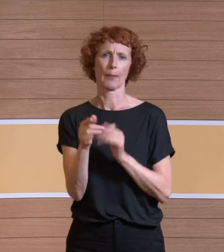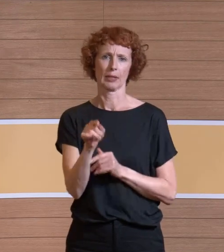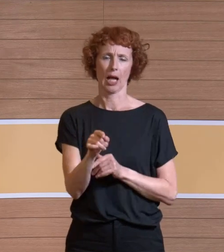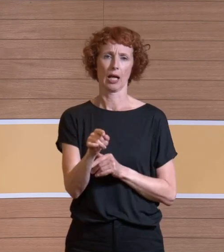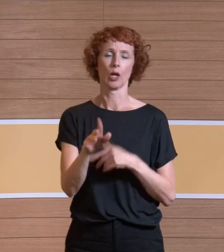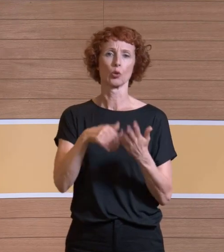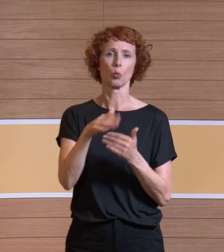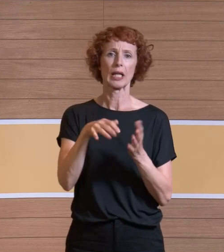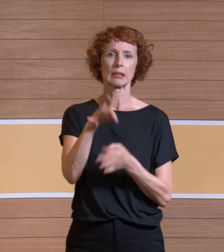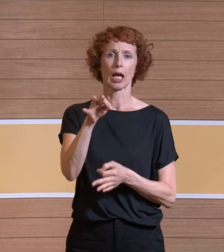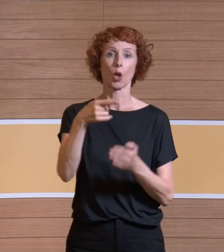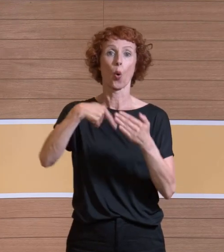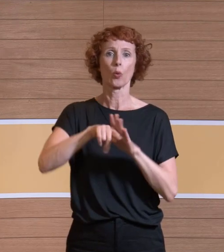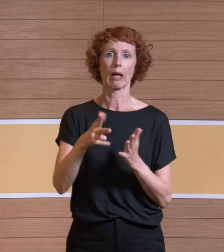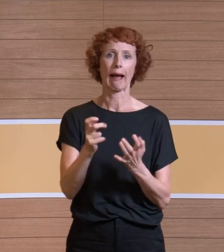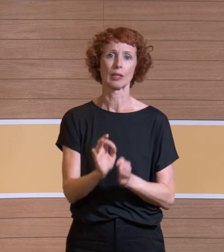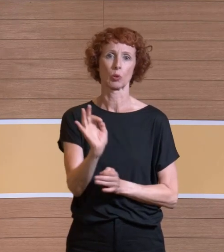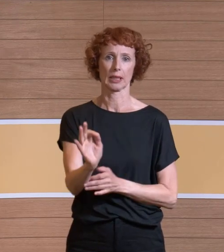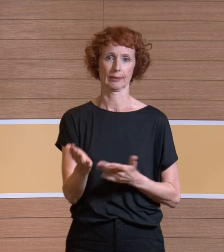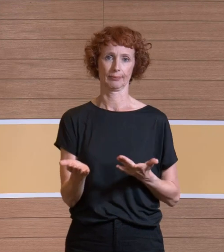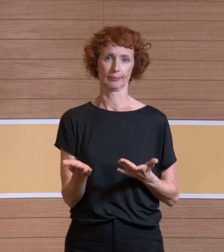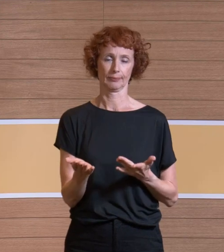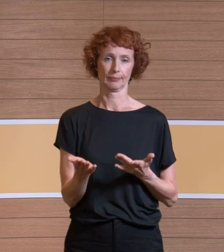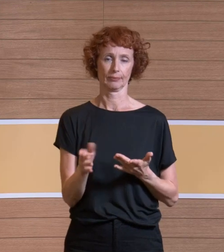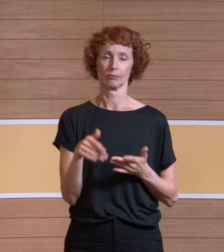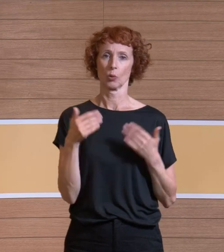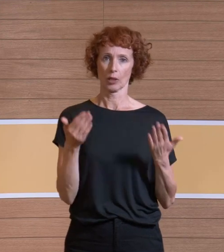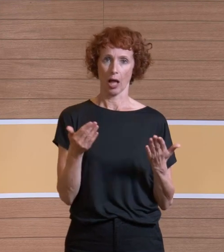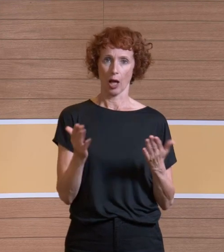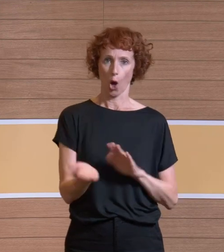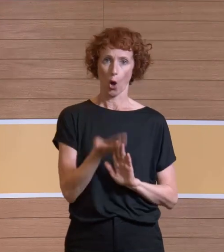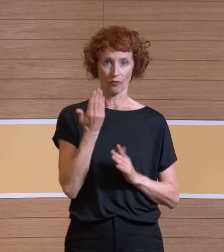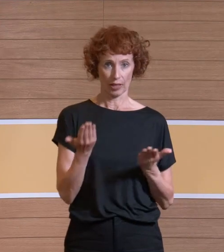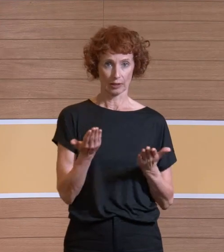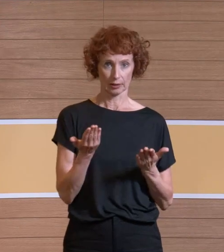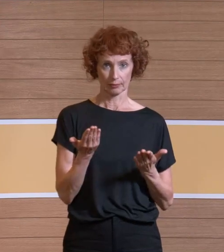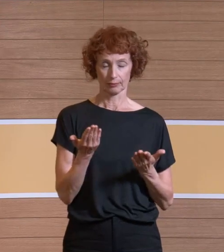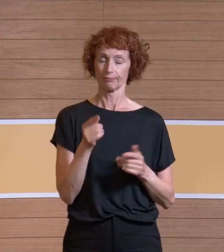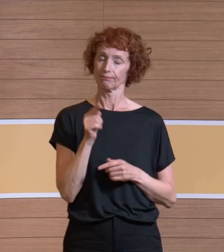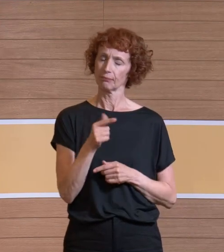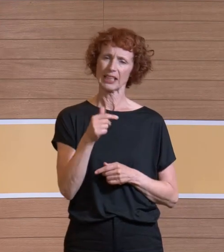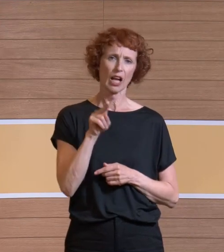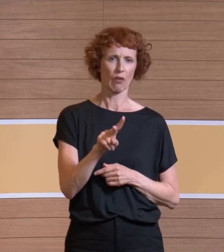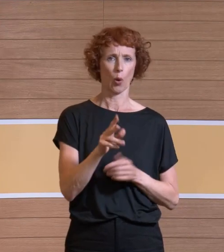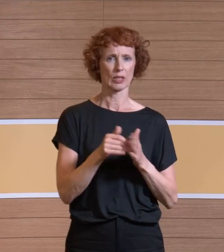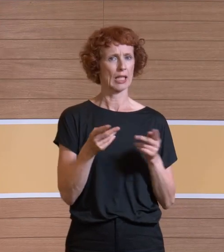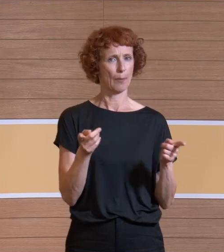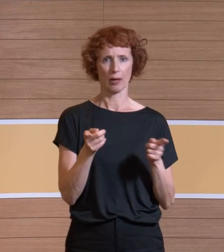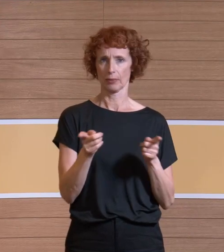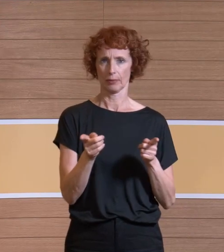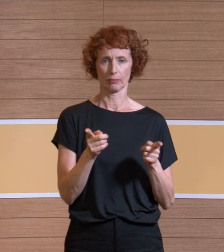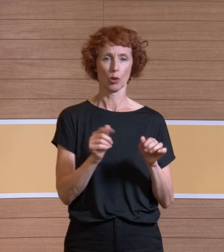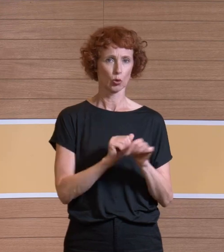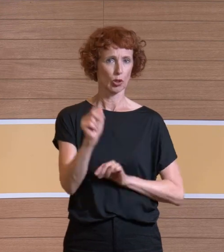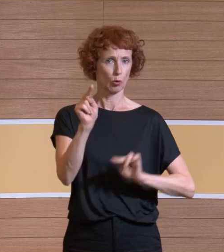Turbulenzgrad bei unter 80 Prozent lagen. Und auch da sehen Sie, dass Sie selbst innerhalb der Gruppe der THV-Systeme signifikante